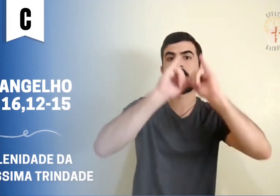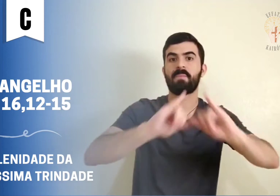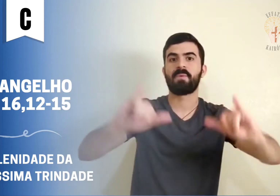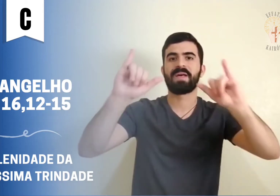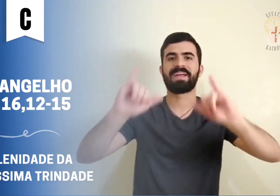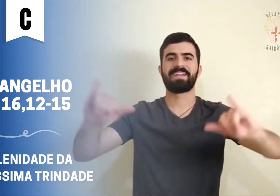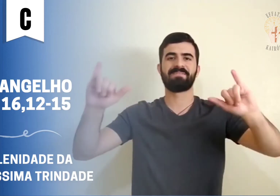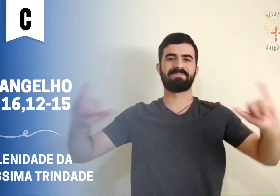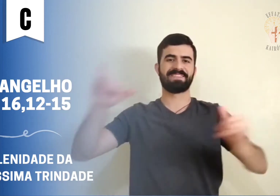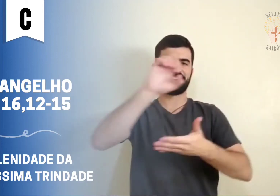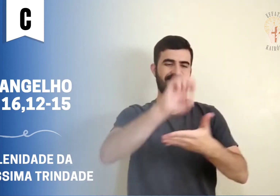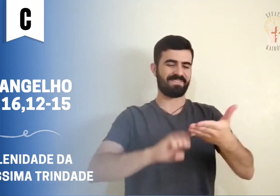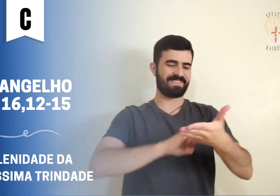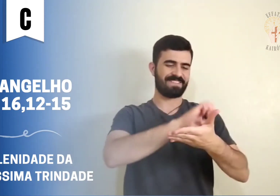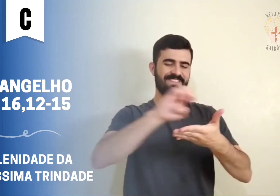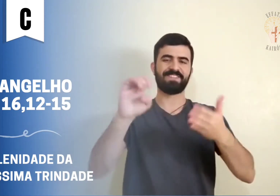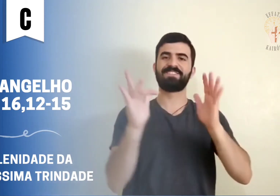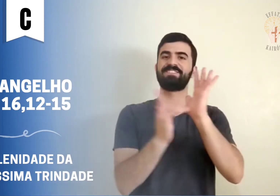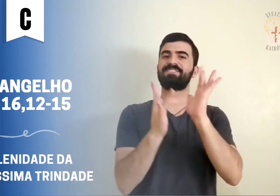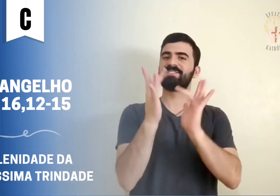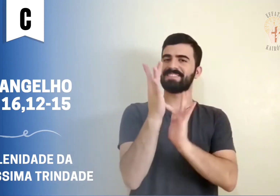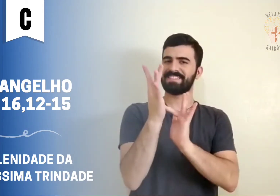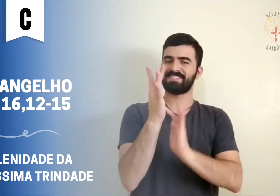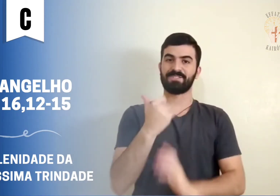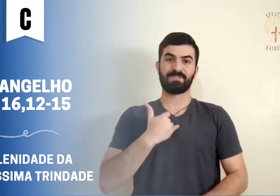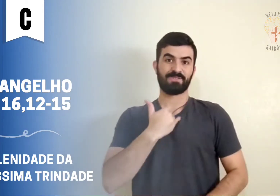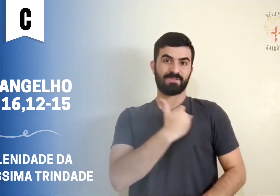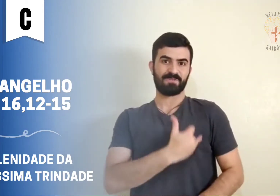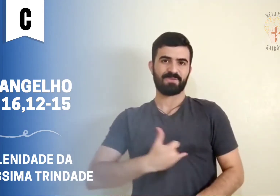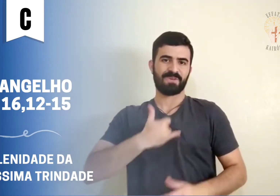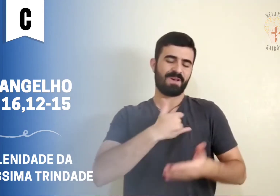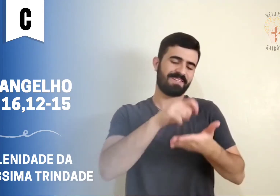Proclamação do Evangelho de Jesus Cristo segundo João